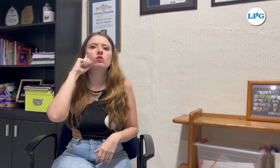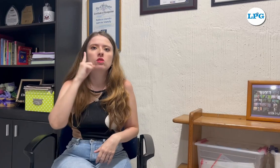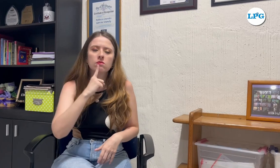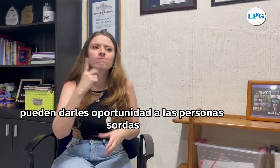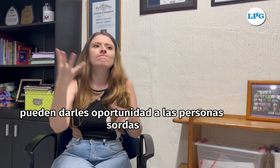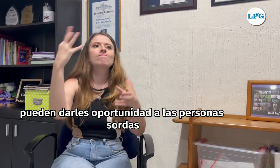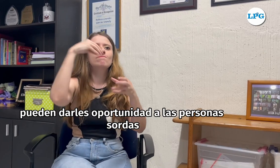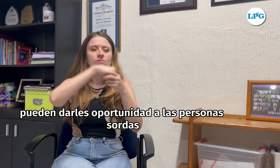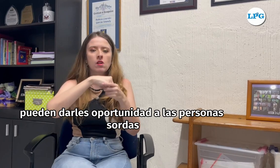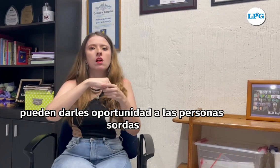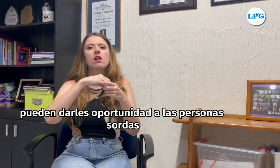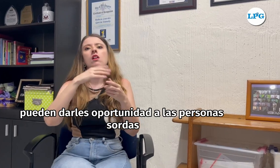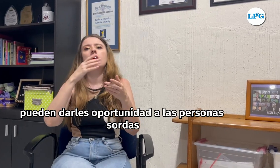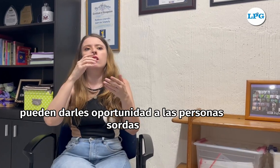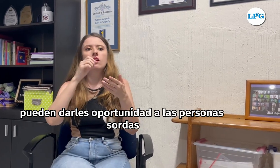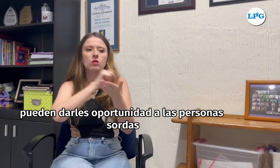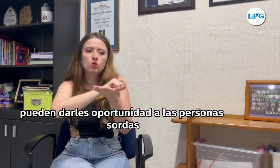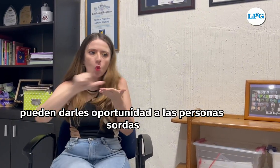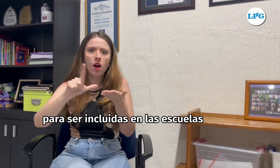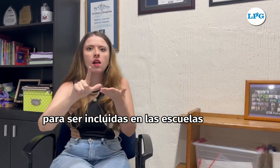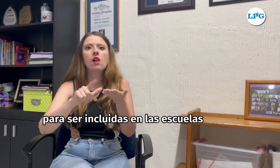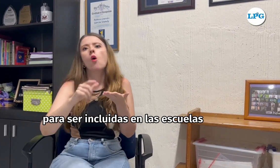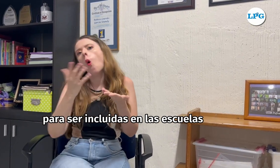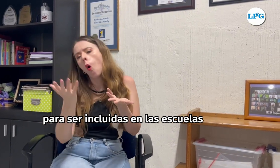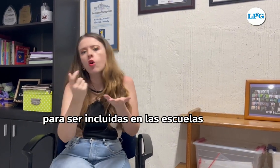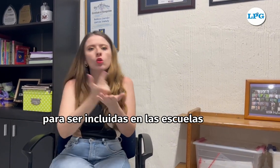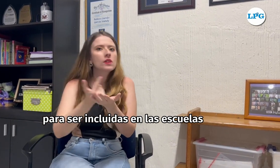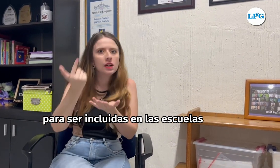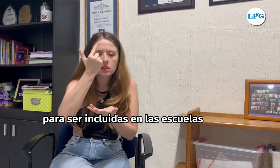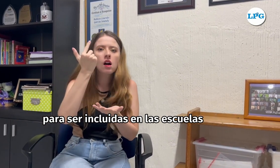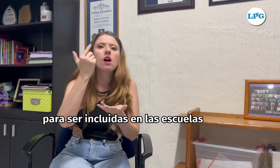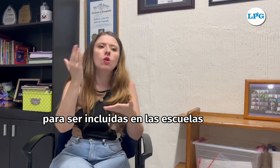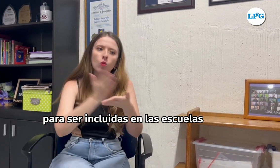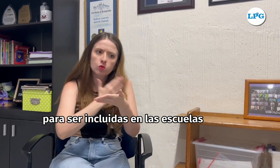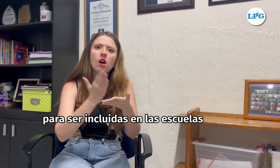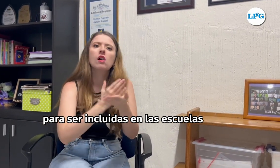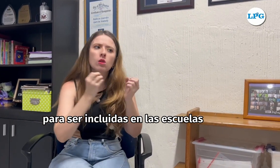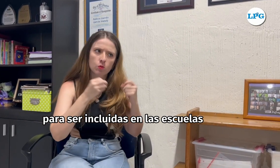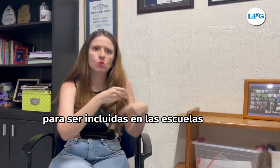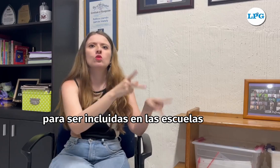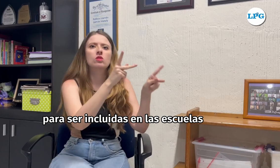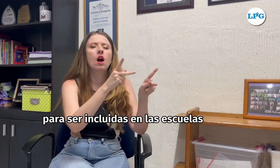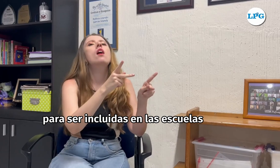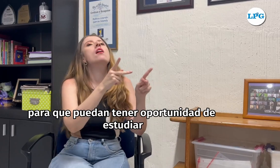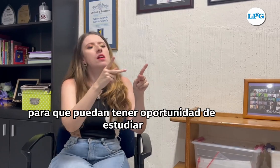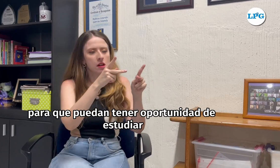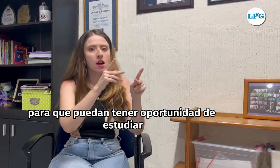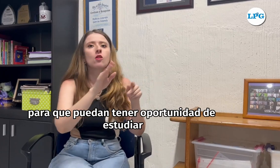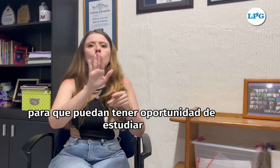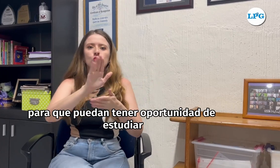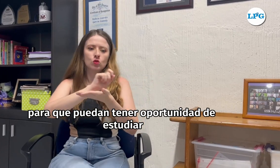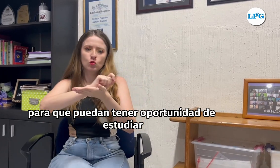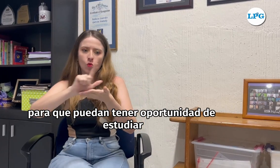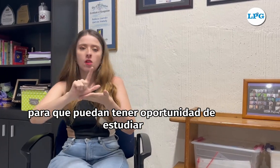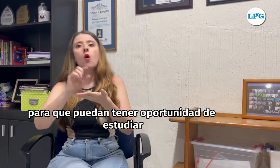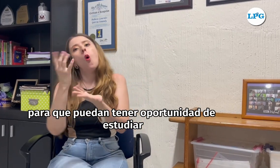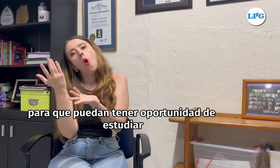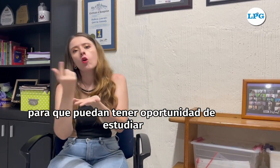Pueden darles oportunidad a las personas sordas de ser incluidas en las escuelas para que puedan tener oportunidad de